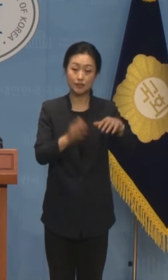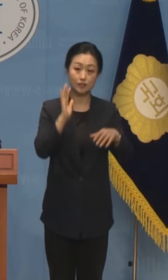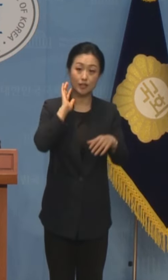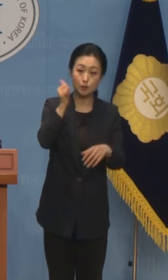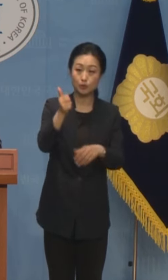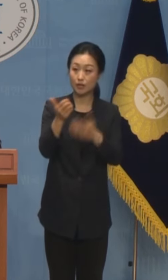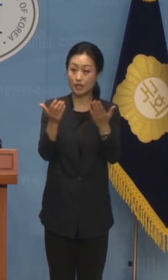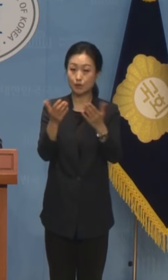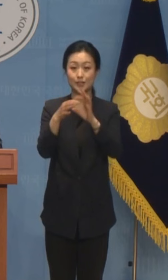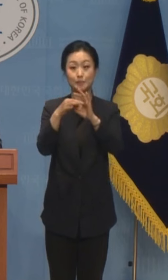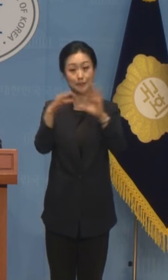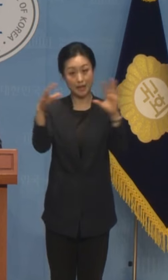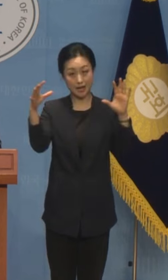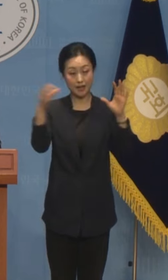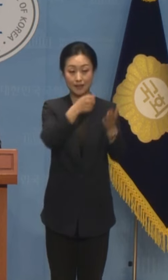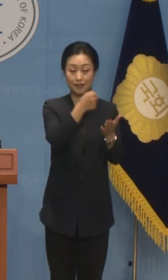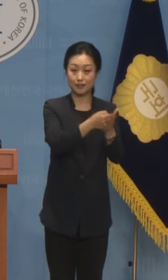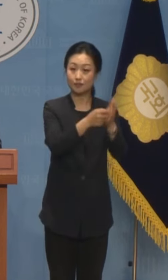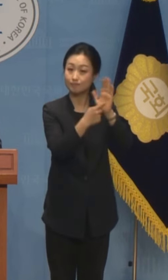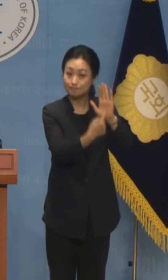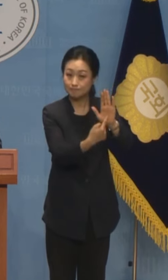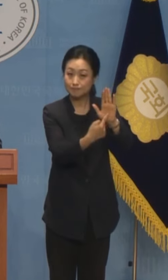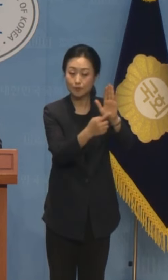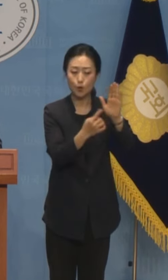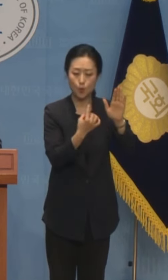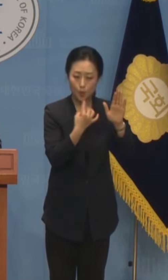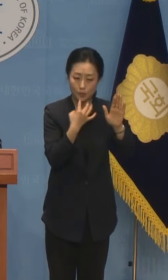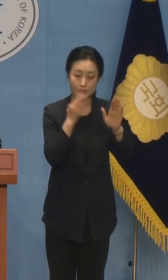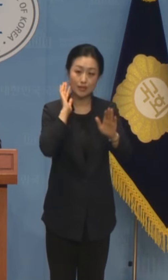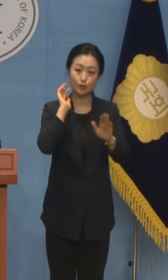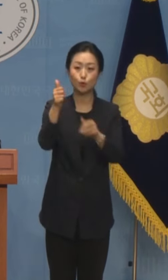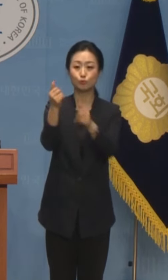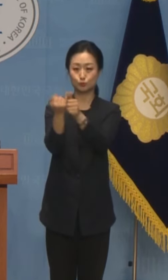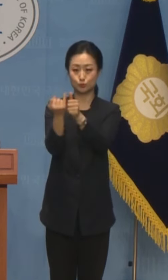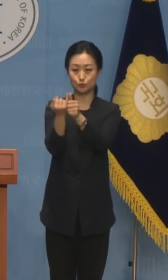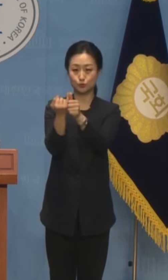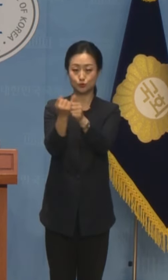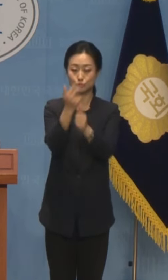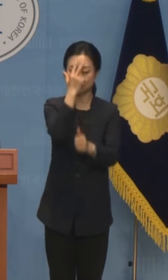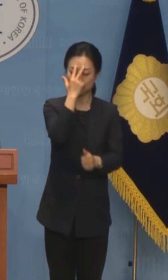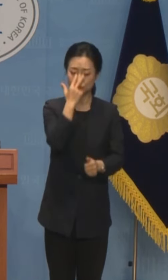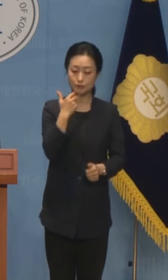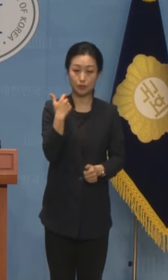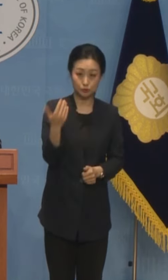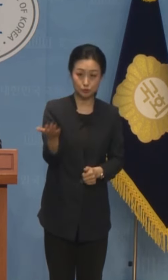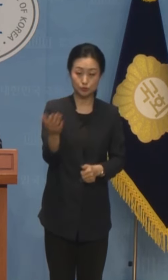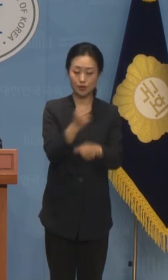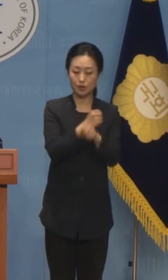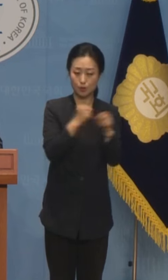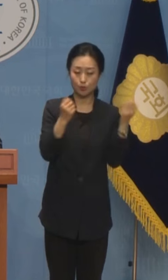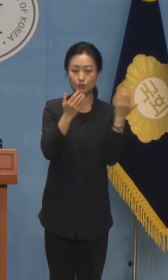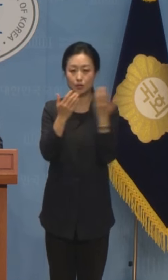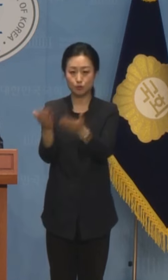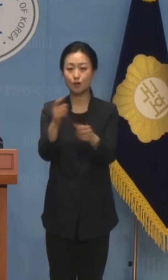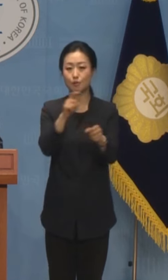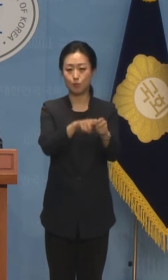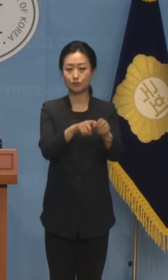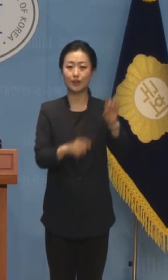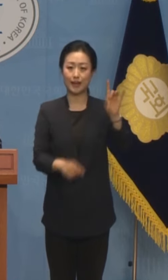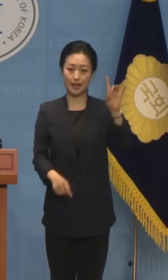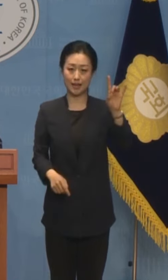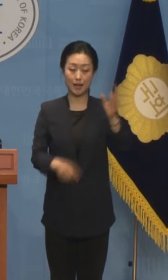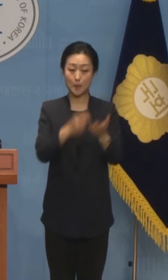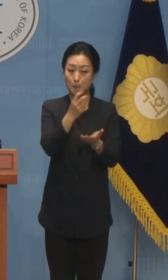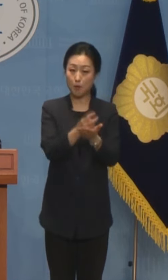직무와 관련이 없다는 결론은 오직 대통령 부부에게 면죄부를 주겠다는 것으로 법